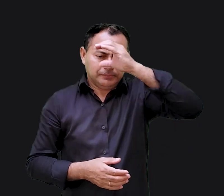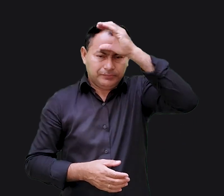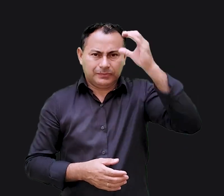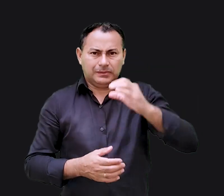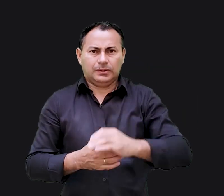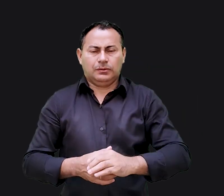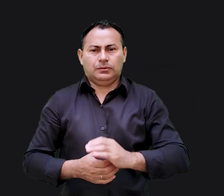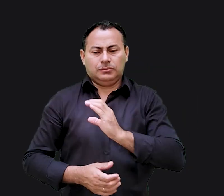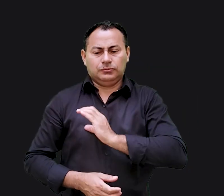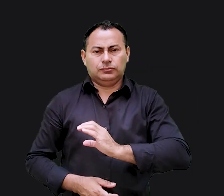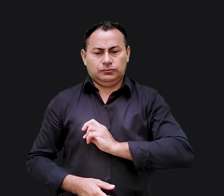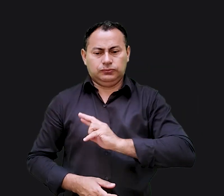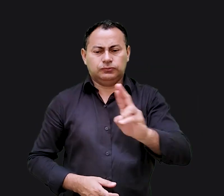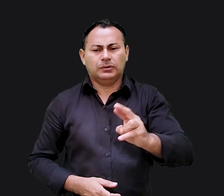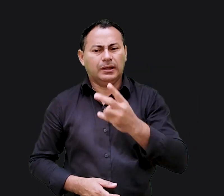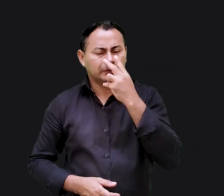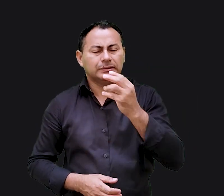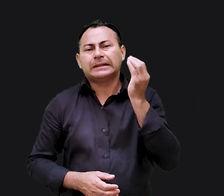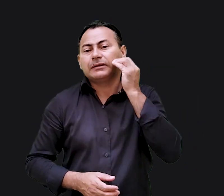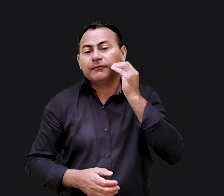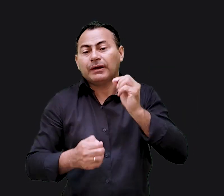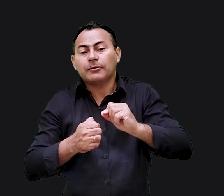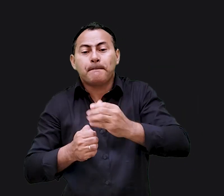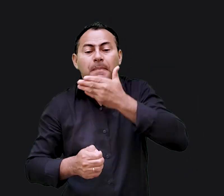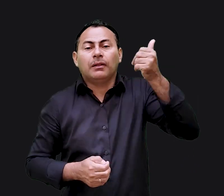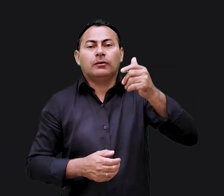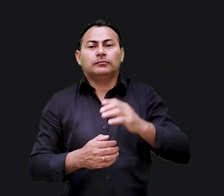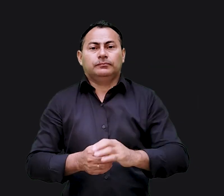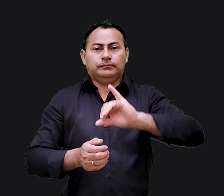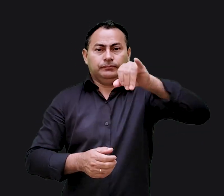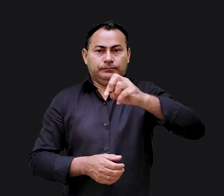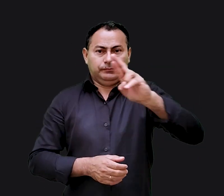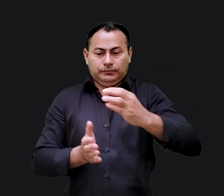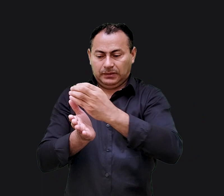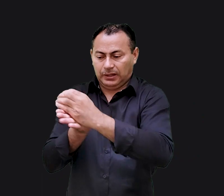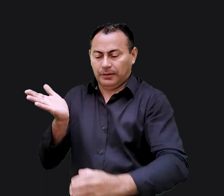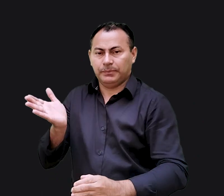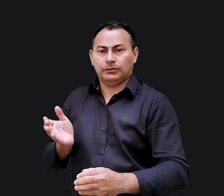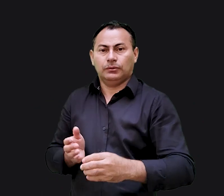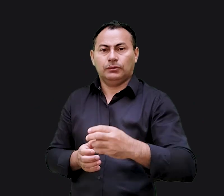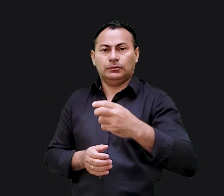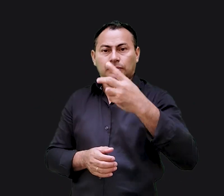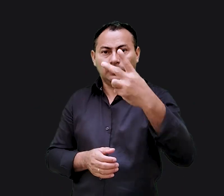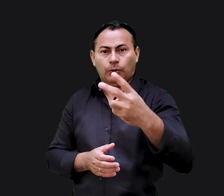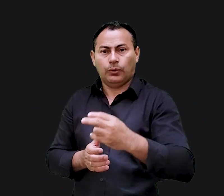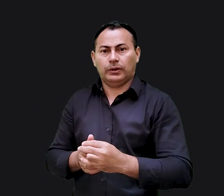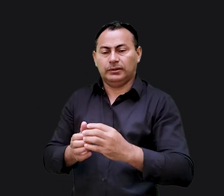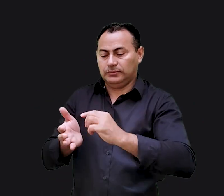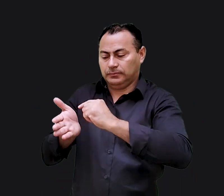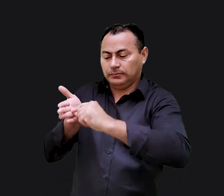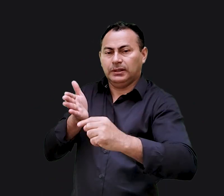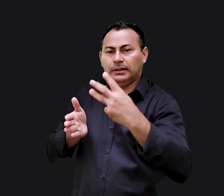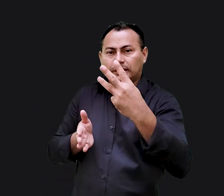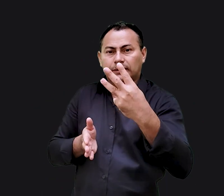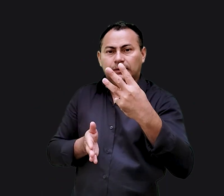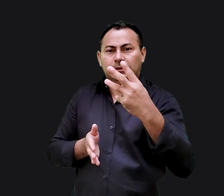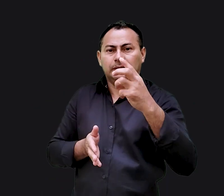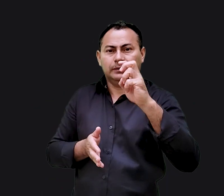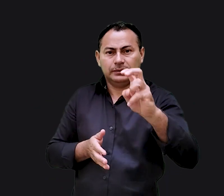faça o melhor que você pode e tente melhorar cada vez mais Jeremias no capítulo 2 versículo 36 até caçua do homem que